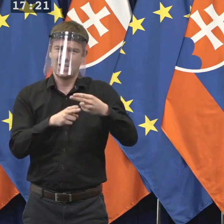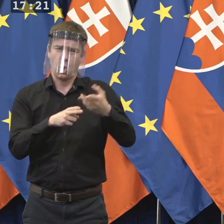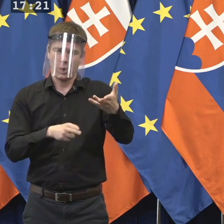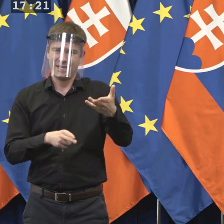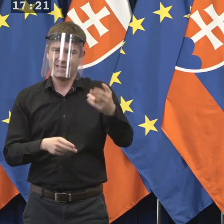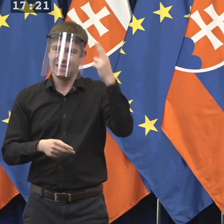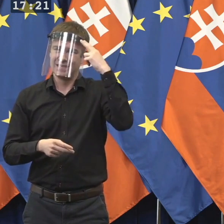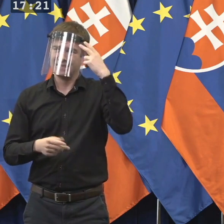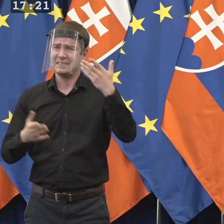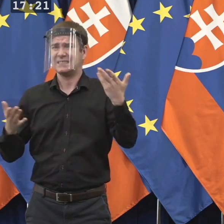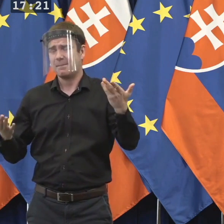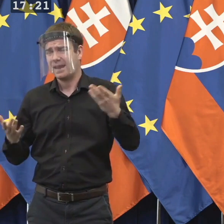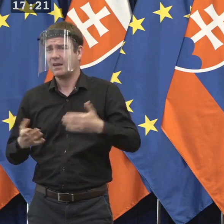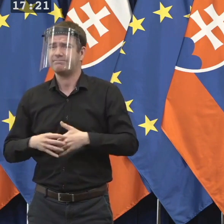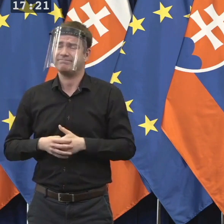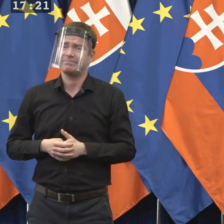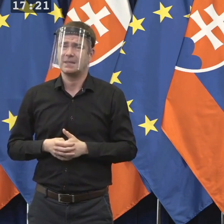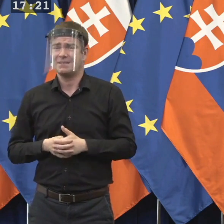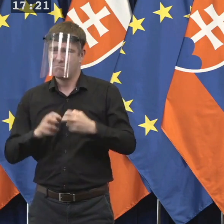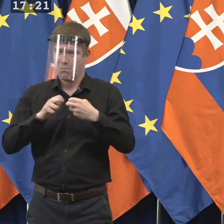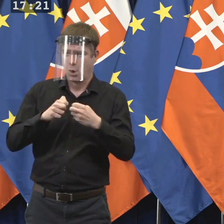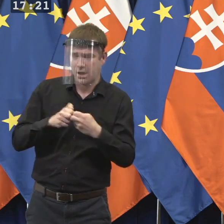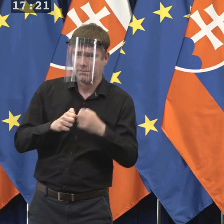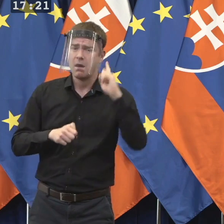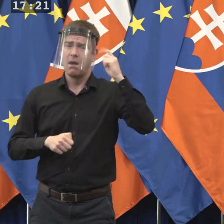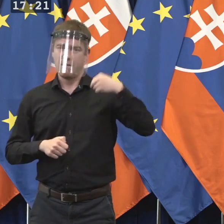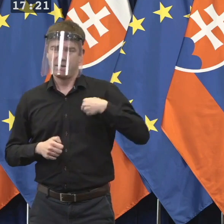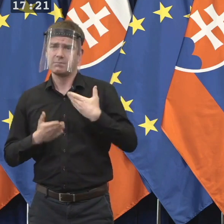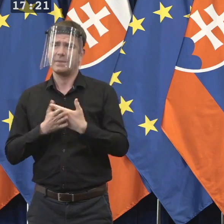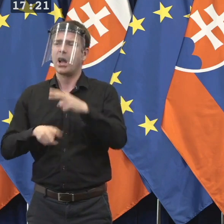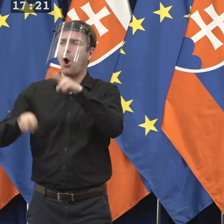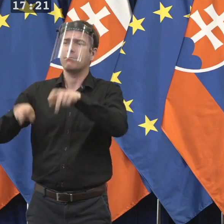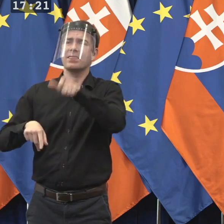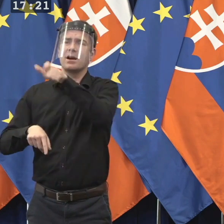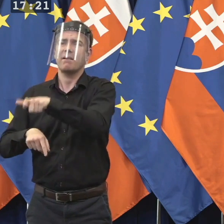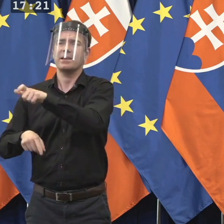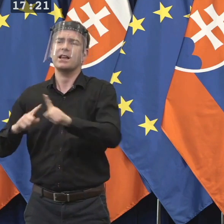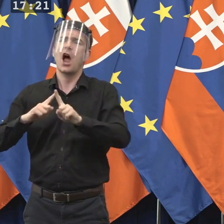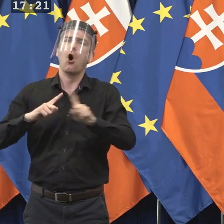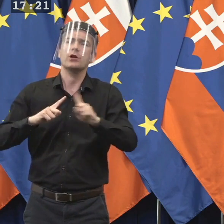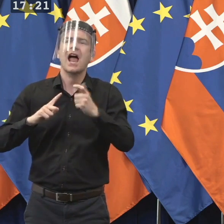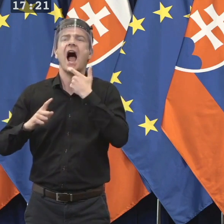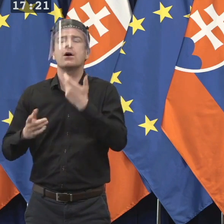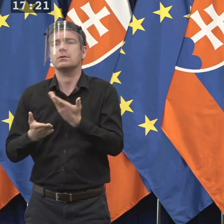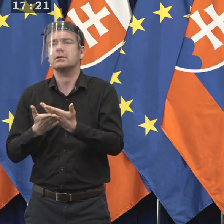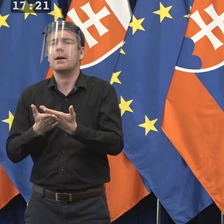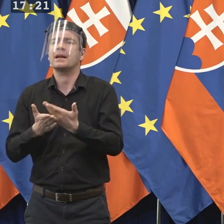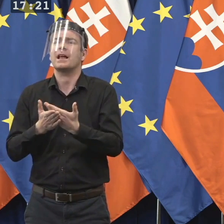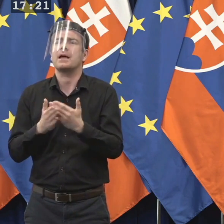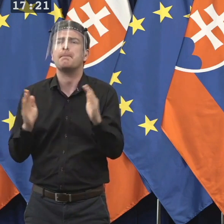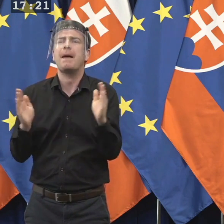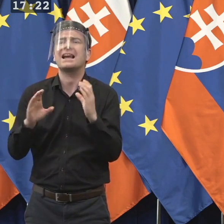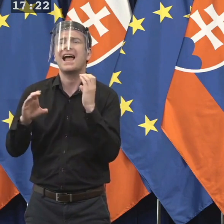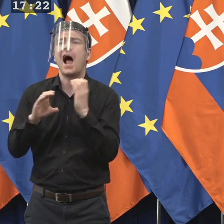pádom neprichádzajú s nikým do kontaktu. Ja viem, že chodia bohužiaľ potom v mikrobúsoch x opatrovateľi k